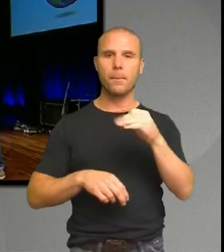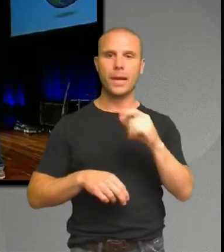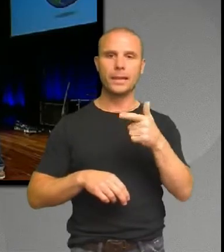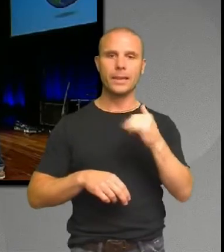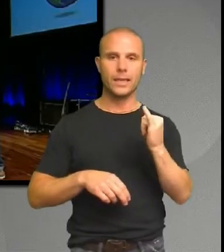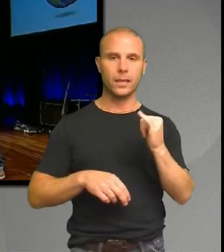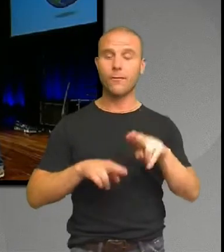oss.